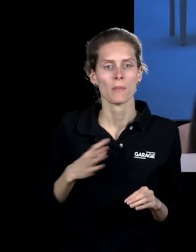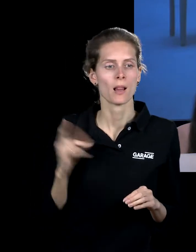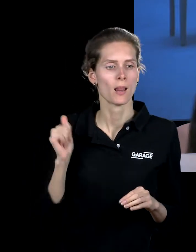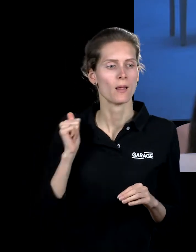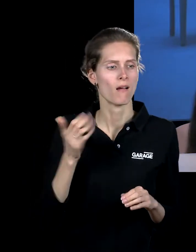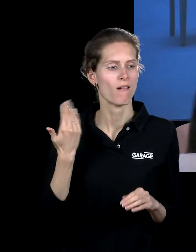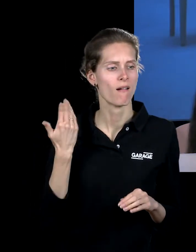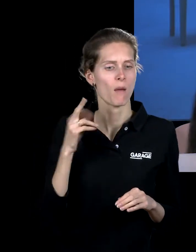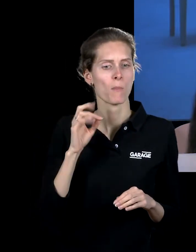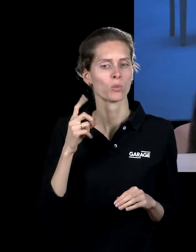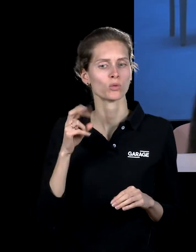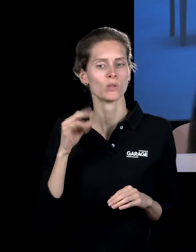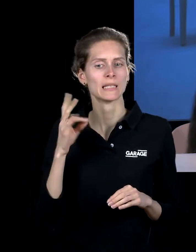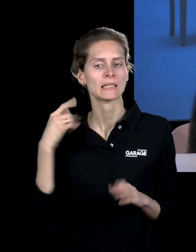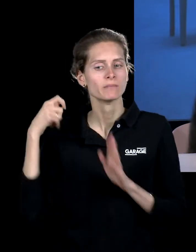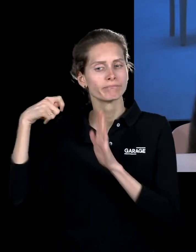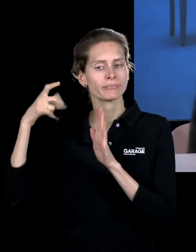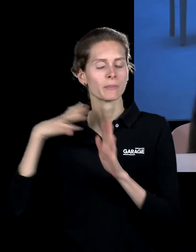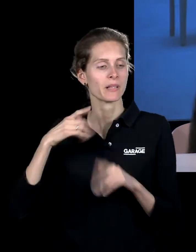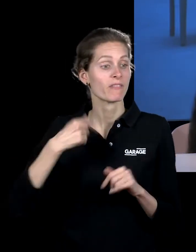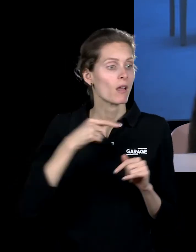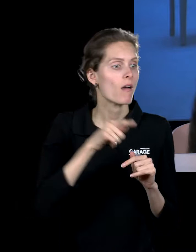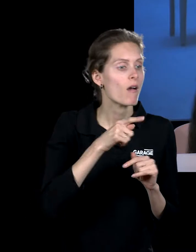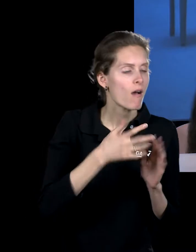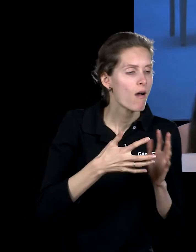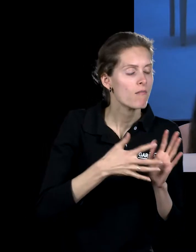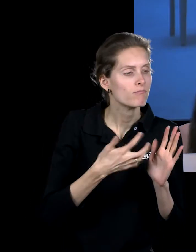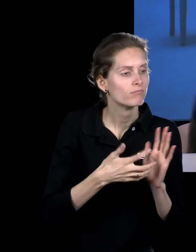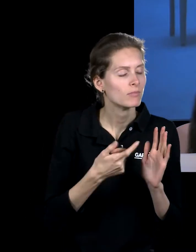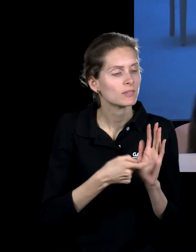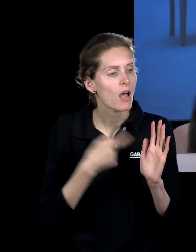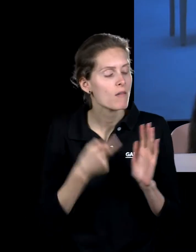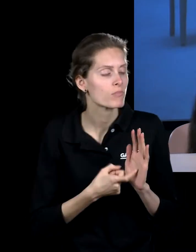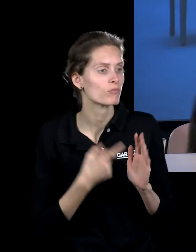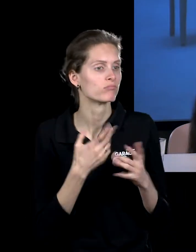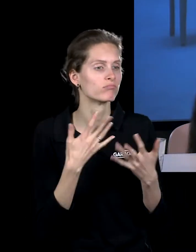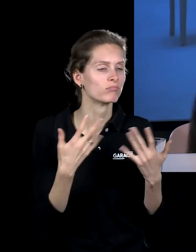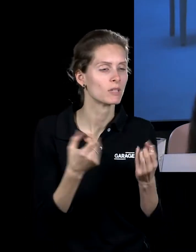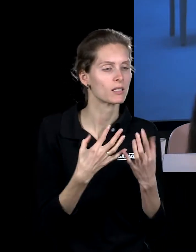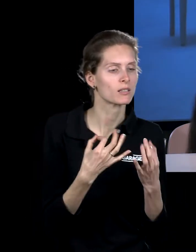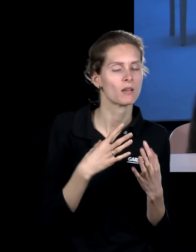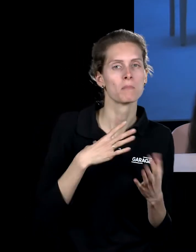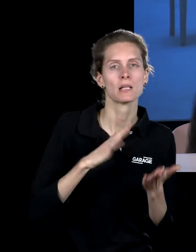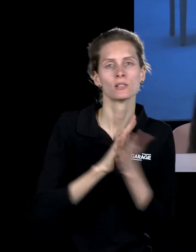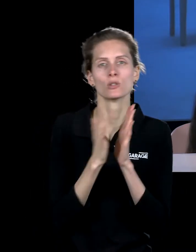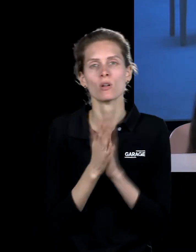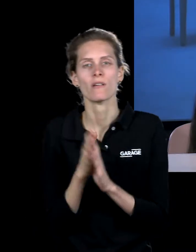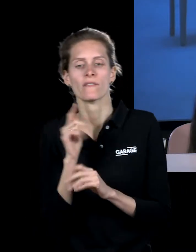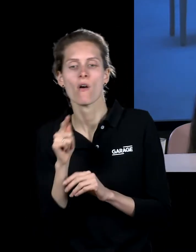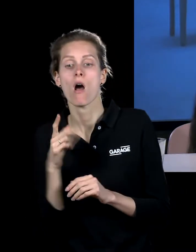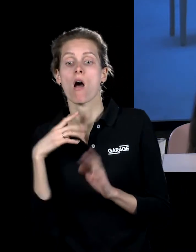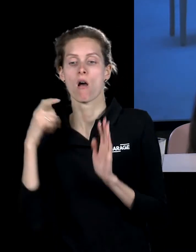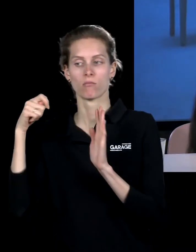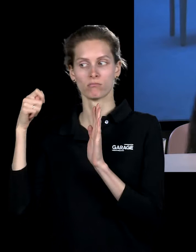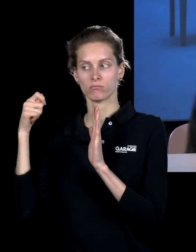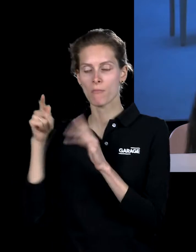снимал свой фильм, и расспрашивал этих людей про историю этого места, что они помнят, может быть, об этих съемках, что они помнят об этой ситуации. То есть это когда съемки